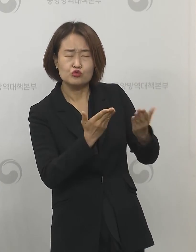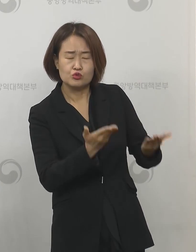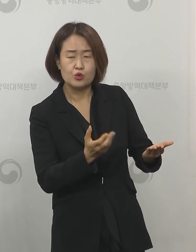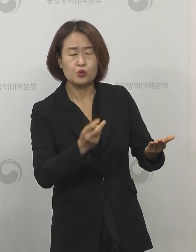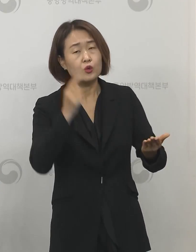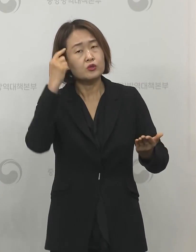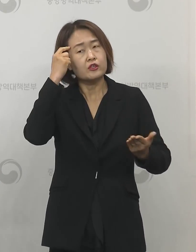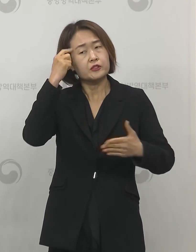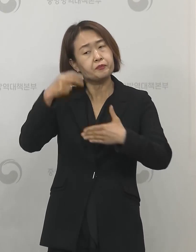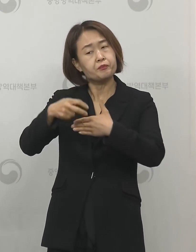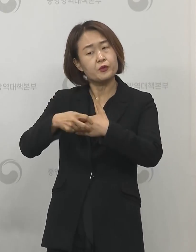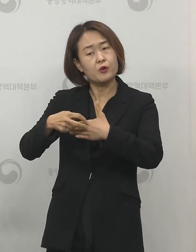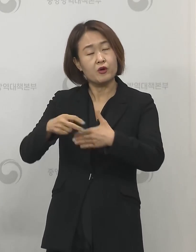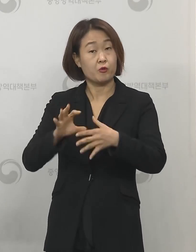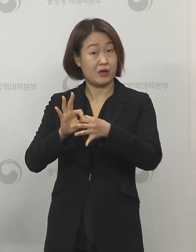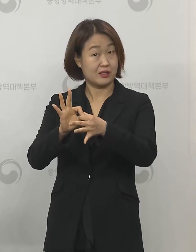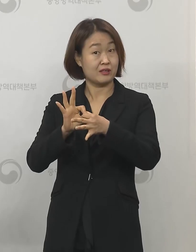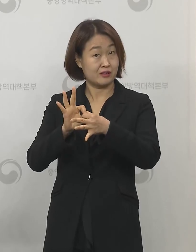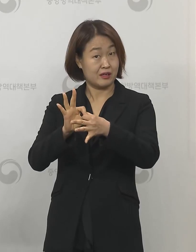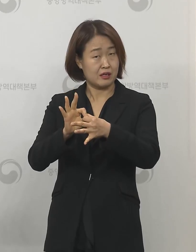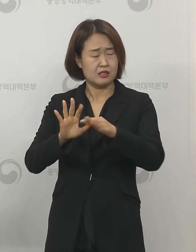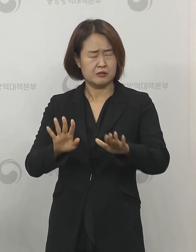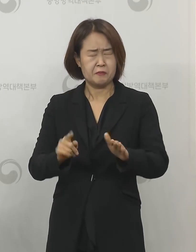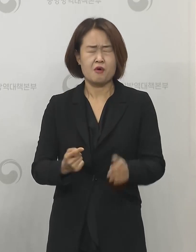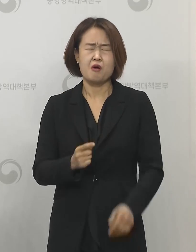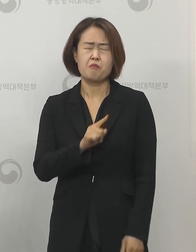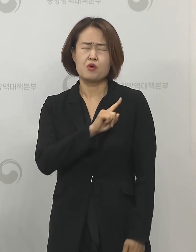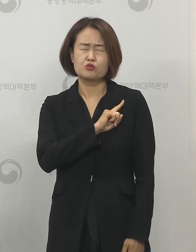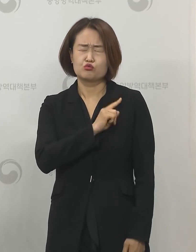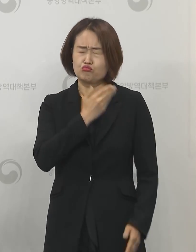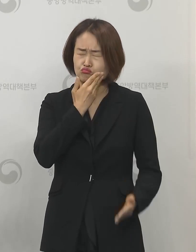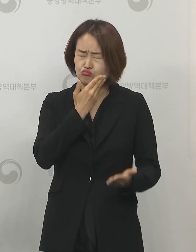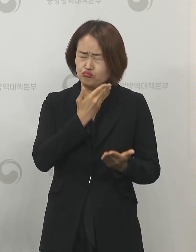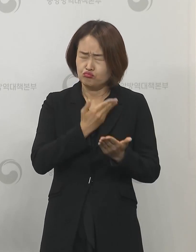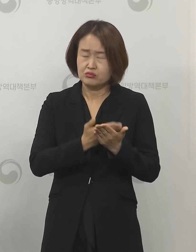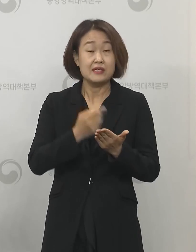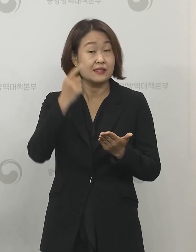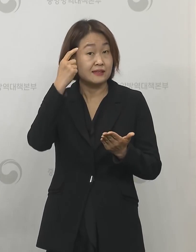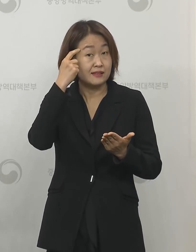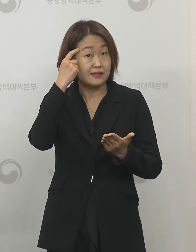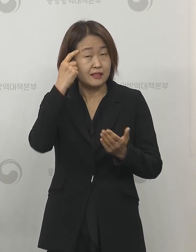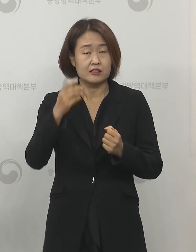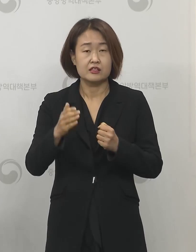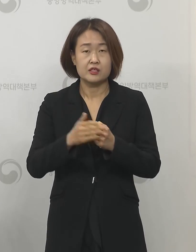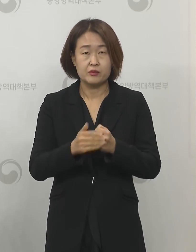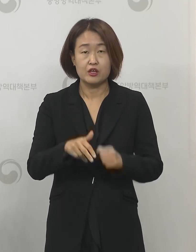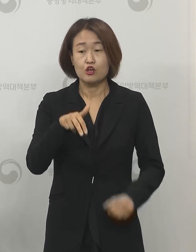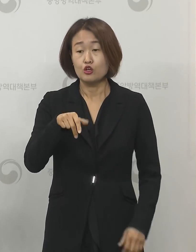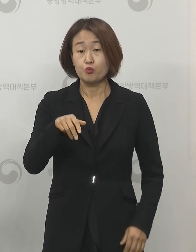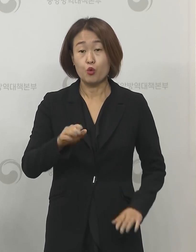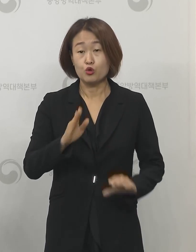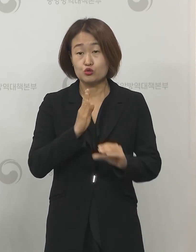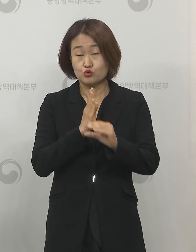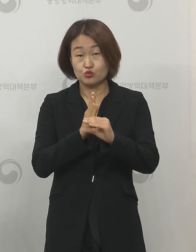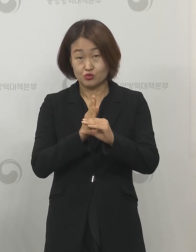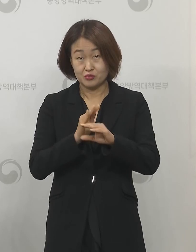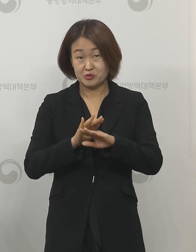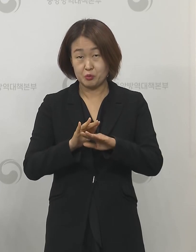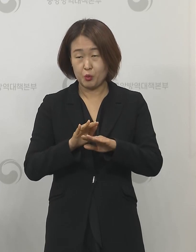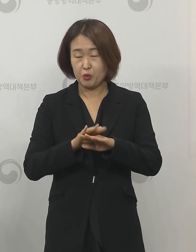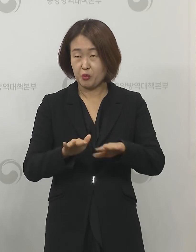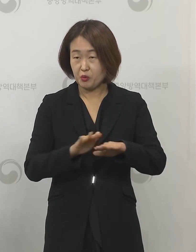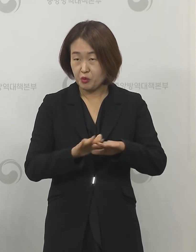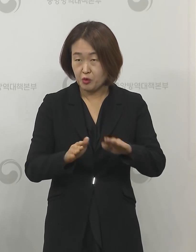대상으로 하는 그런 조사가 가장 먼저 시급하다고 생각을 하고 있고 그 부분에 대해서는 중수본하고 계획을